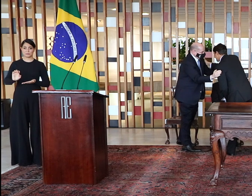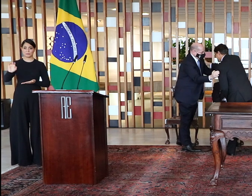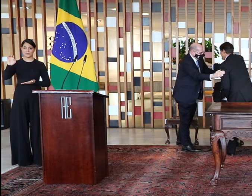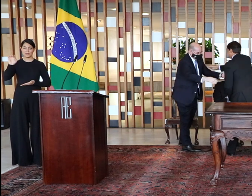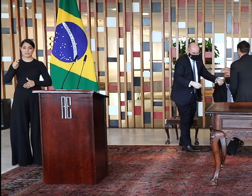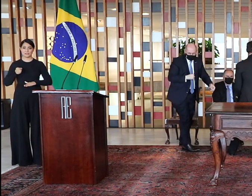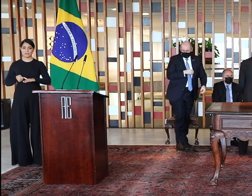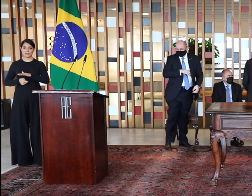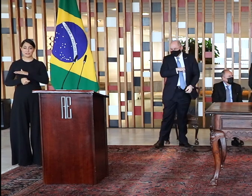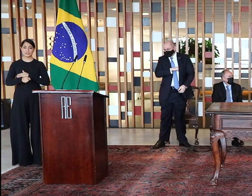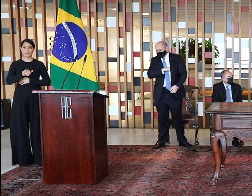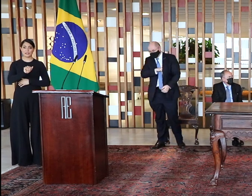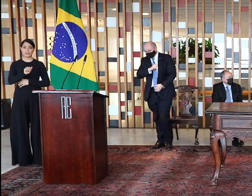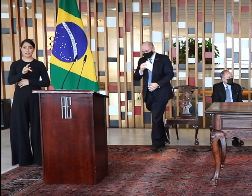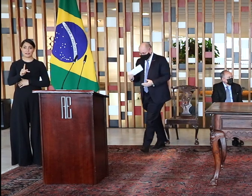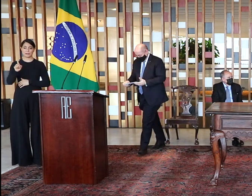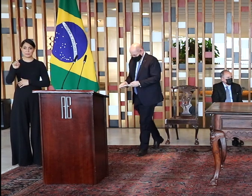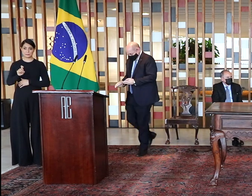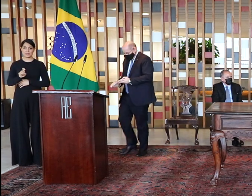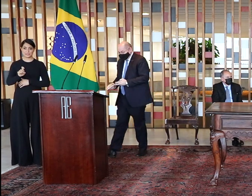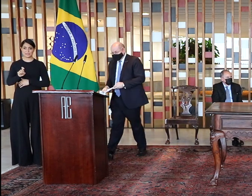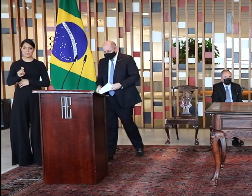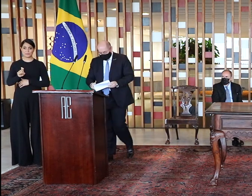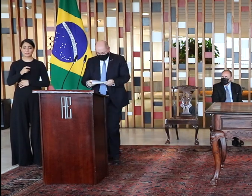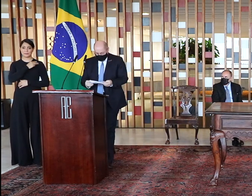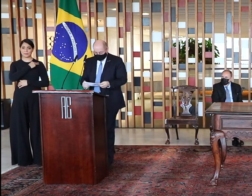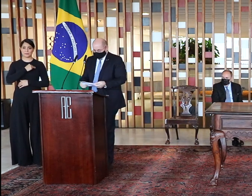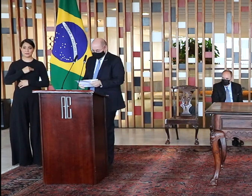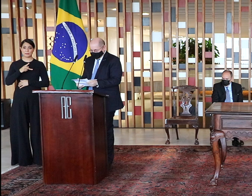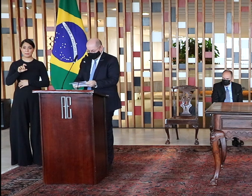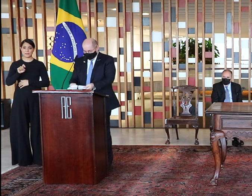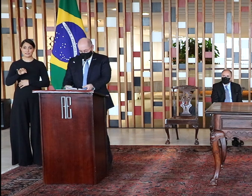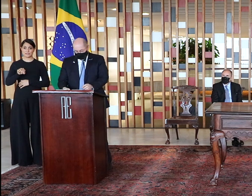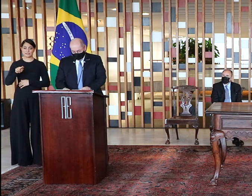Investimentos, Apex Brasil, ministro Augusto Souto Pestana.